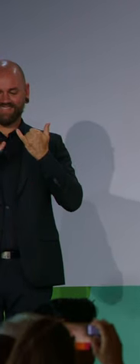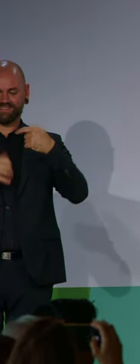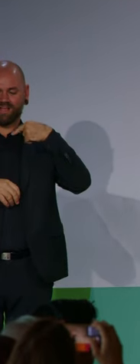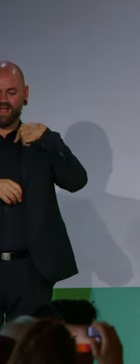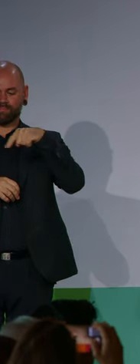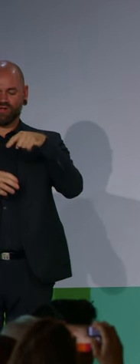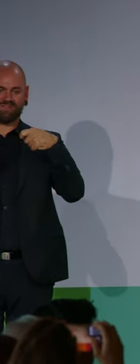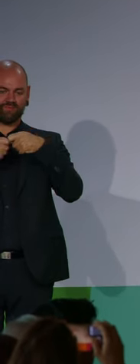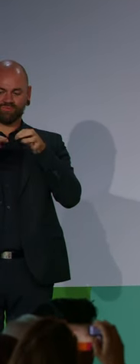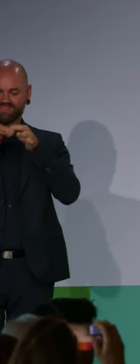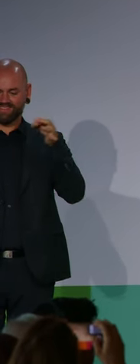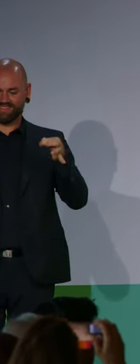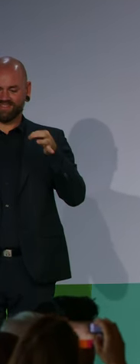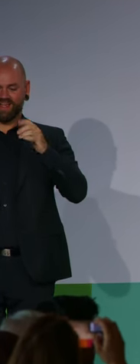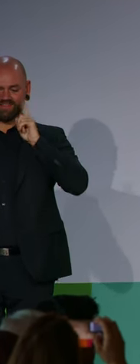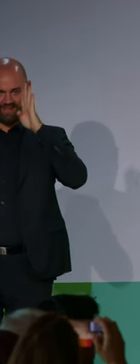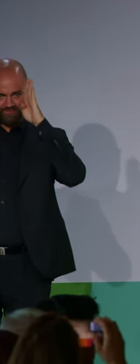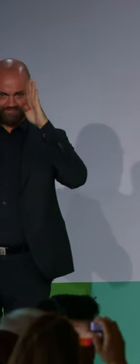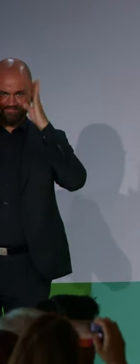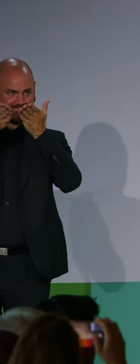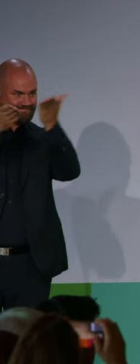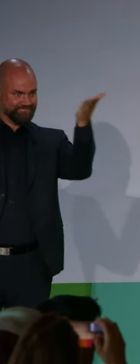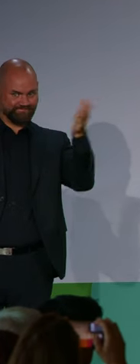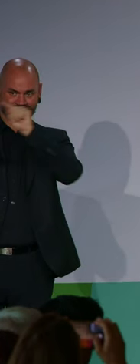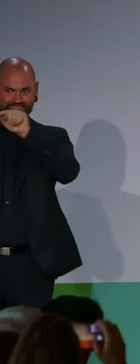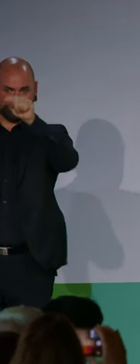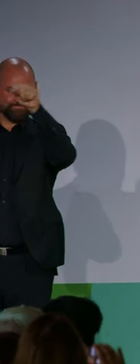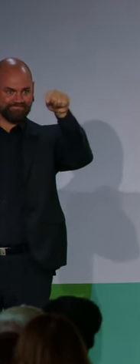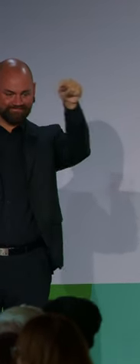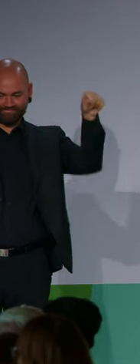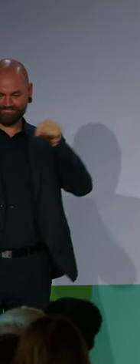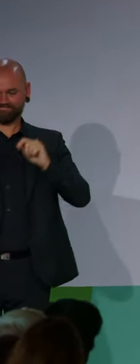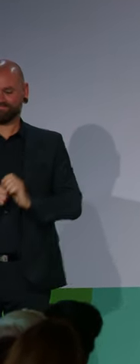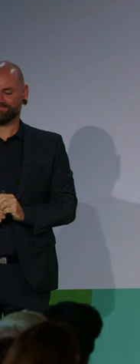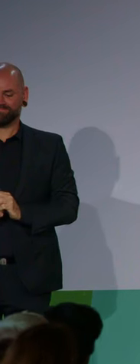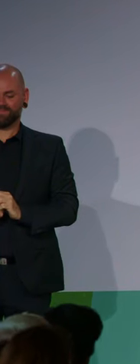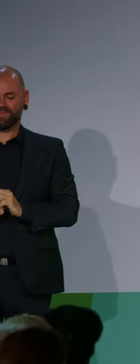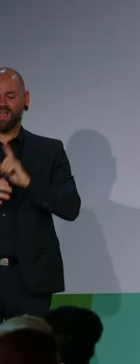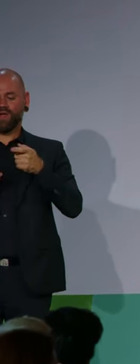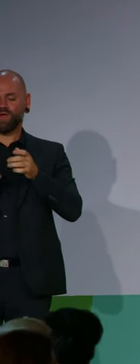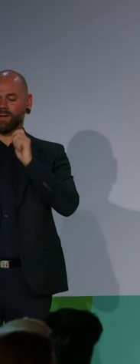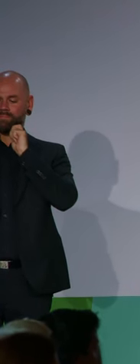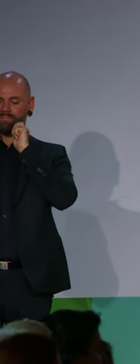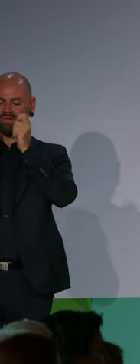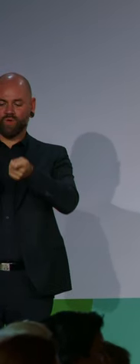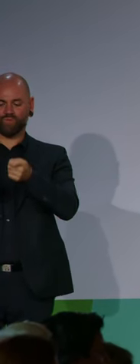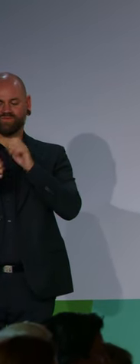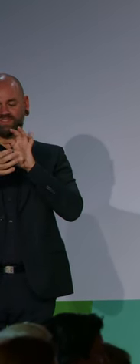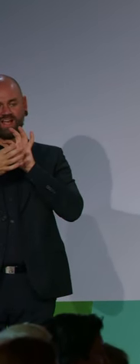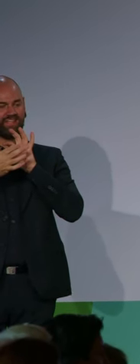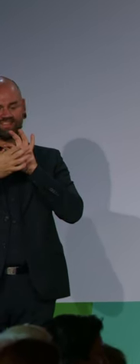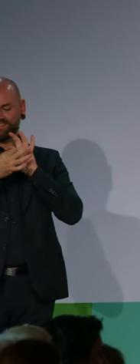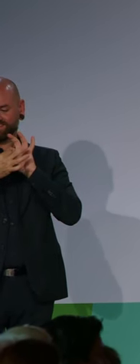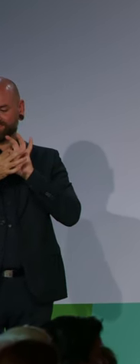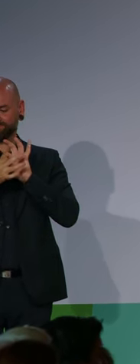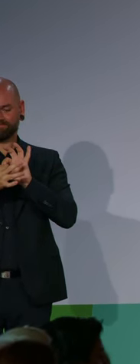grüße ganz herzlich Sie alle, die da sind, liebe Gäste, meine sehr geehrten Damen und Herren. Ich freue mich wirklich und ich bin auch sehr dankbar, dass Sie so